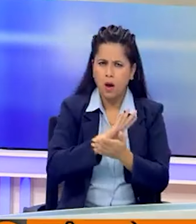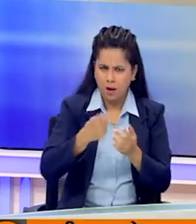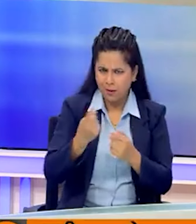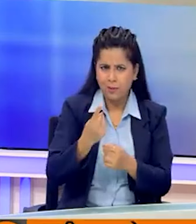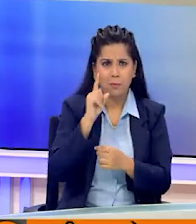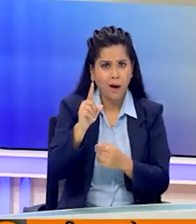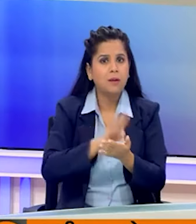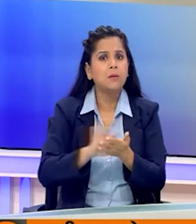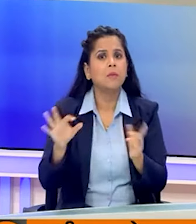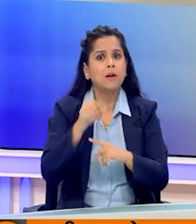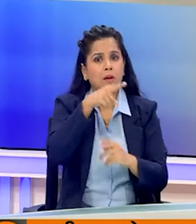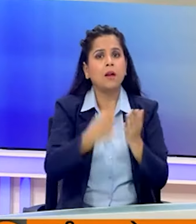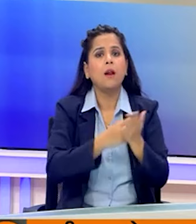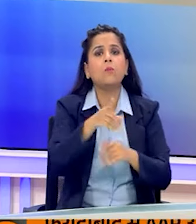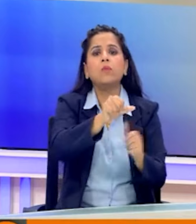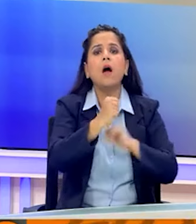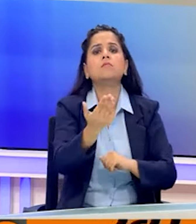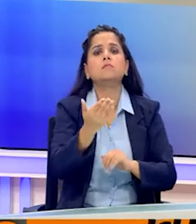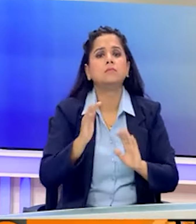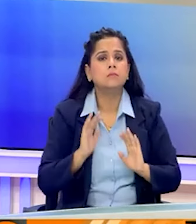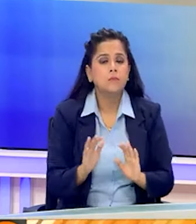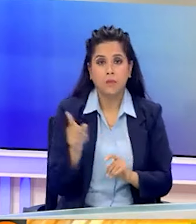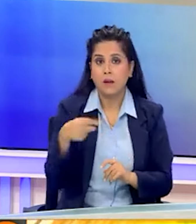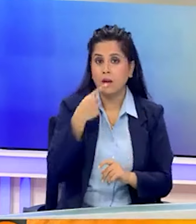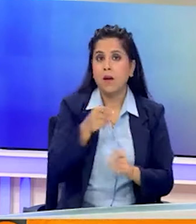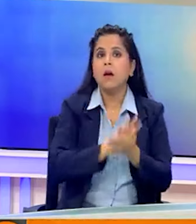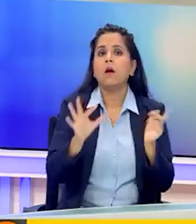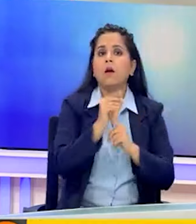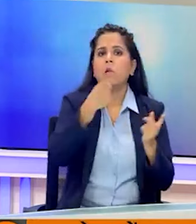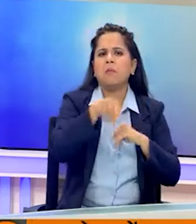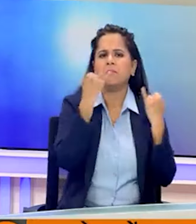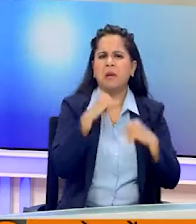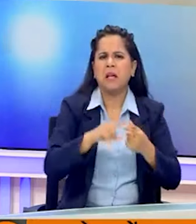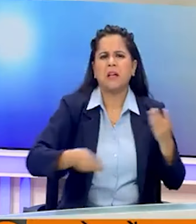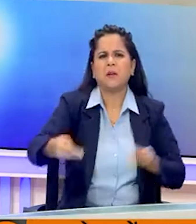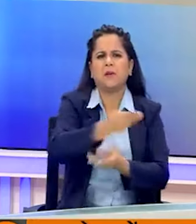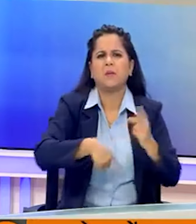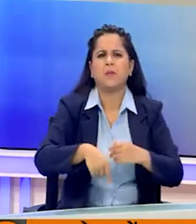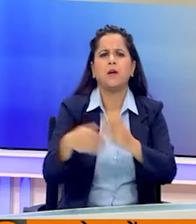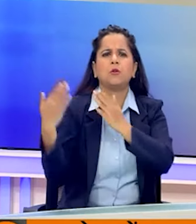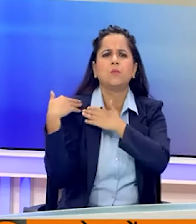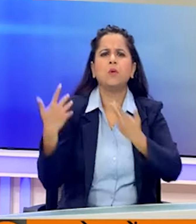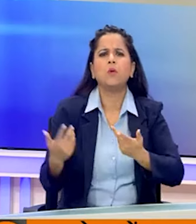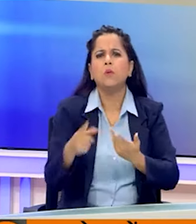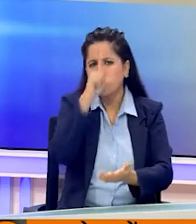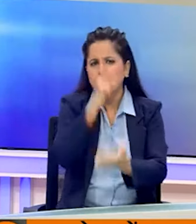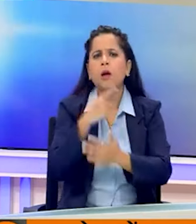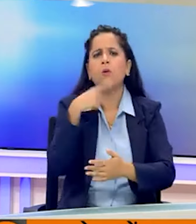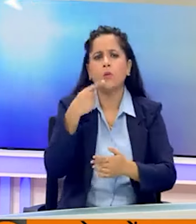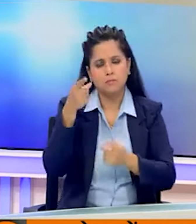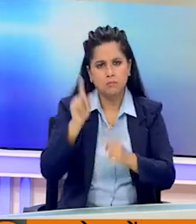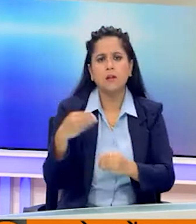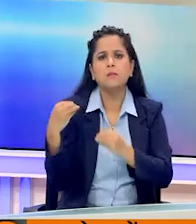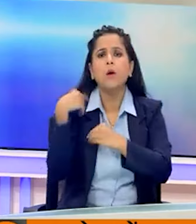नहीं बलकी हिमाचल पर राहुल गांधी से जवाब मांगा है। उन्होंने हिमाचल के खराब अर्थववस्था के लिए जिम्मेदारी तई करने की बात कही